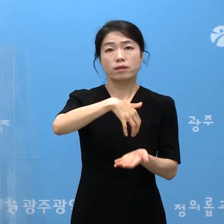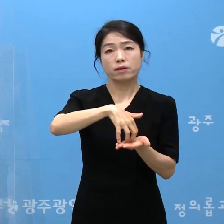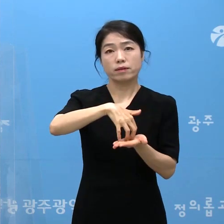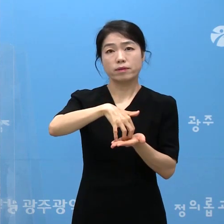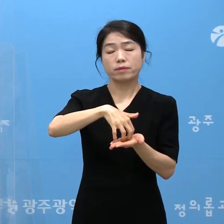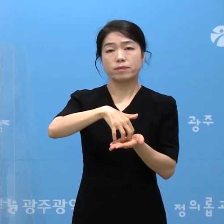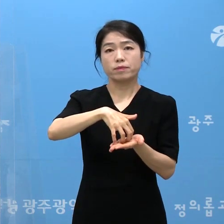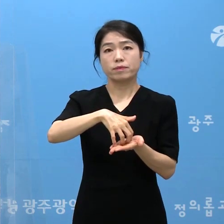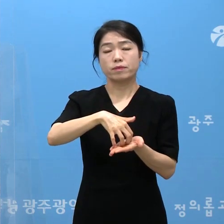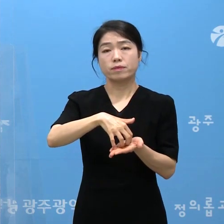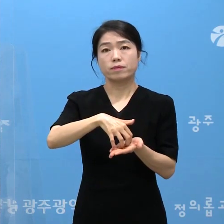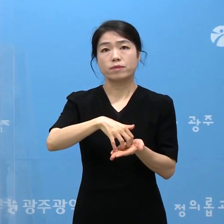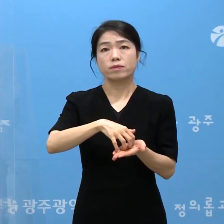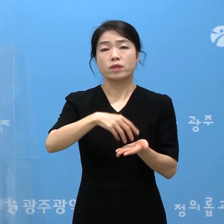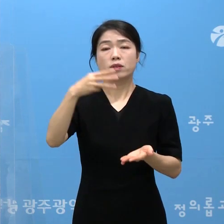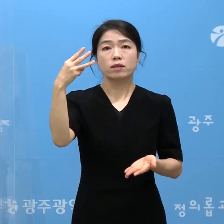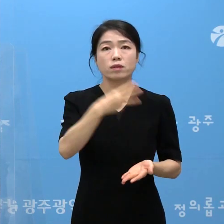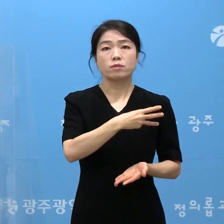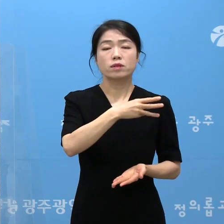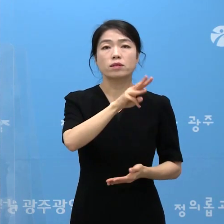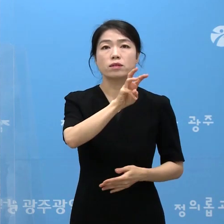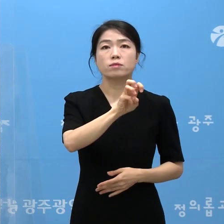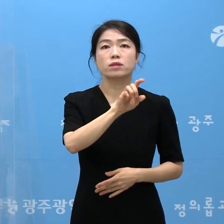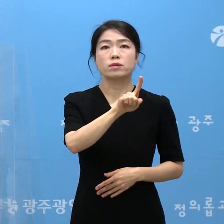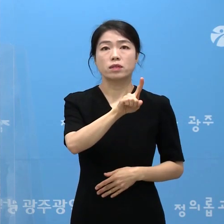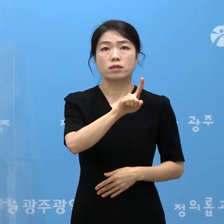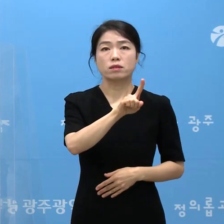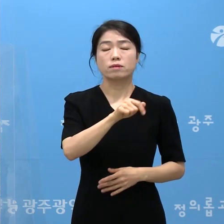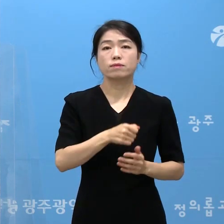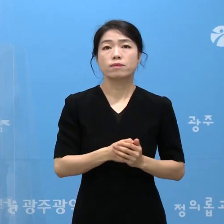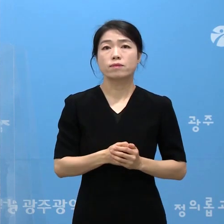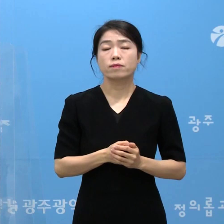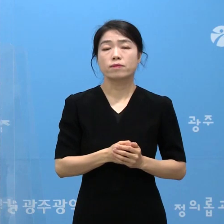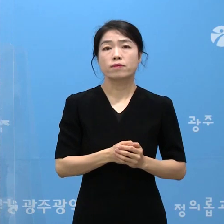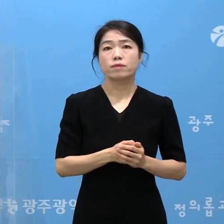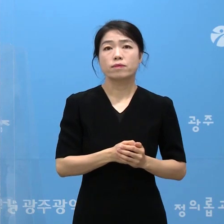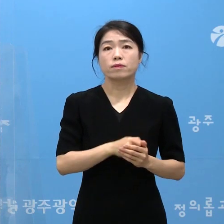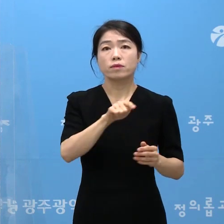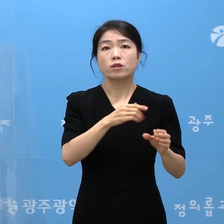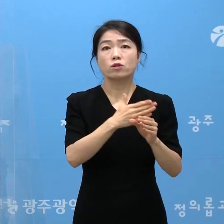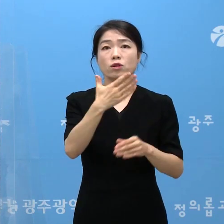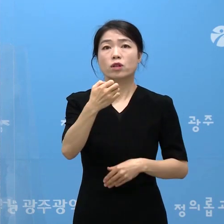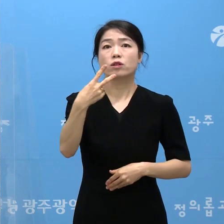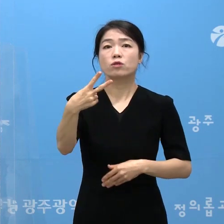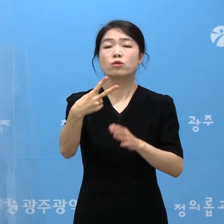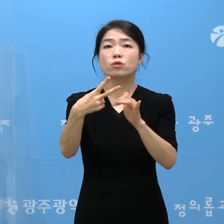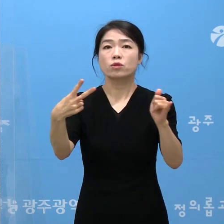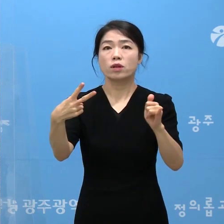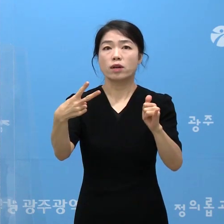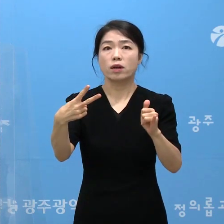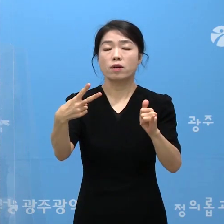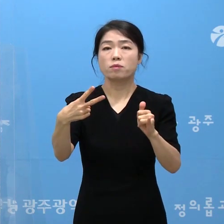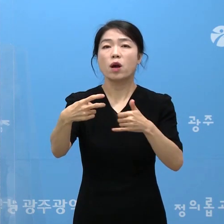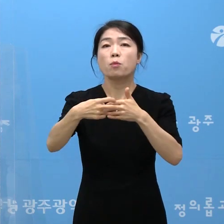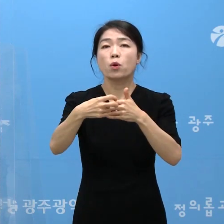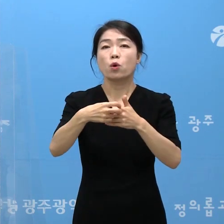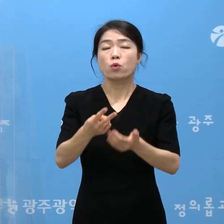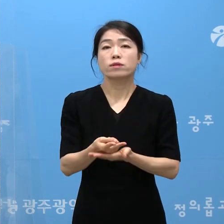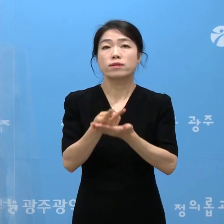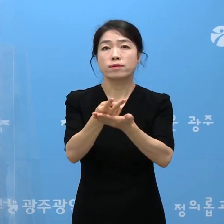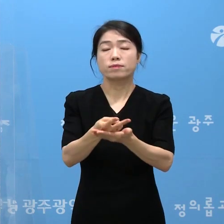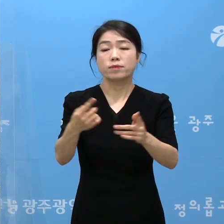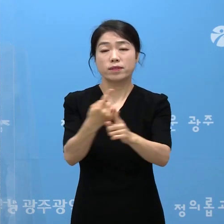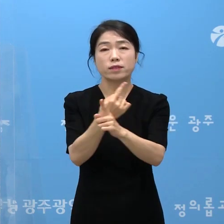누적 확진자는 3031분입니다. 이 중 92분께서 격리 치료 중이십니다.